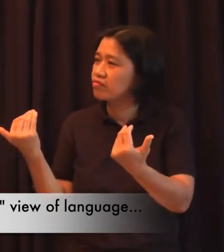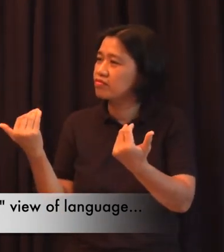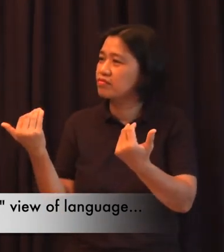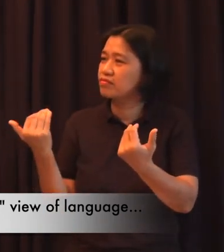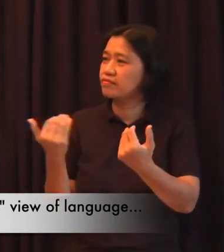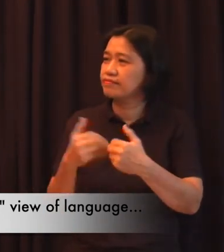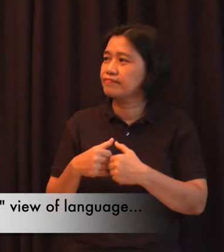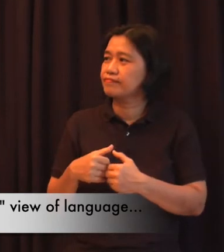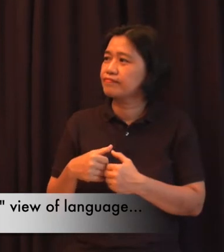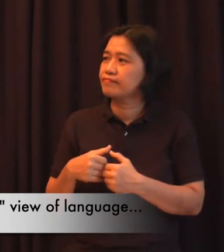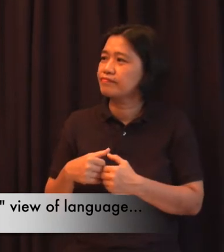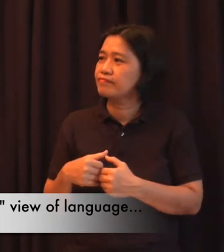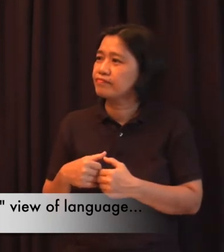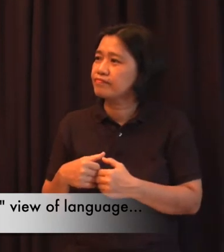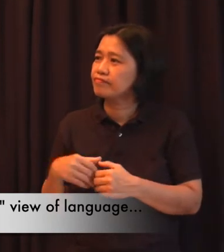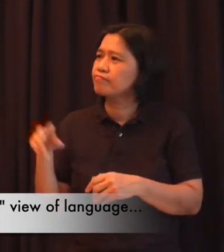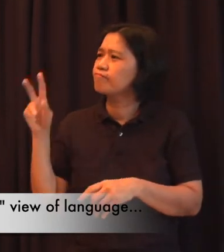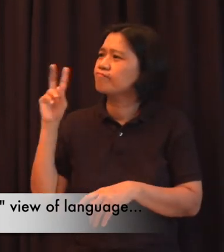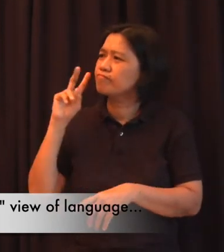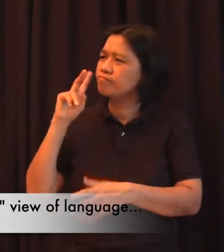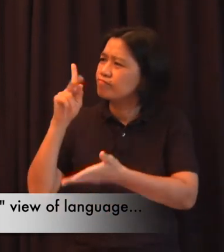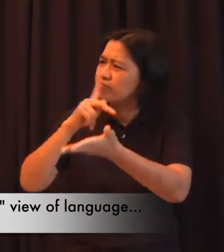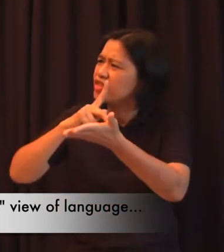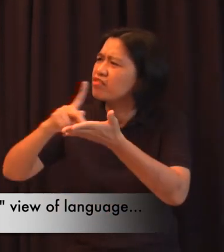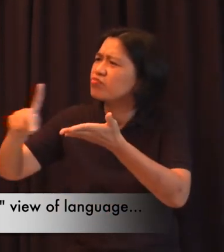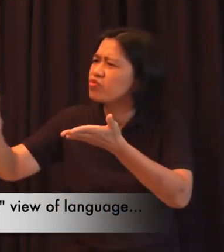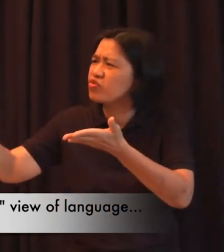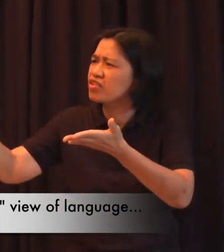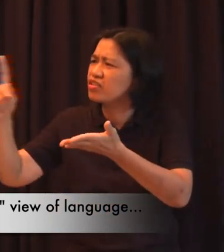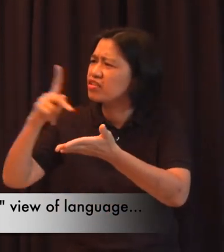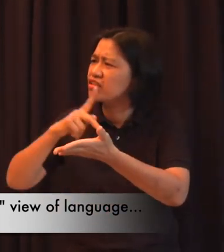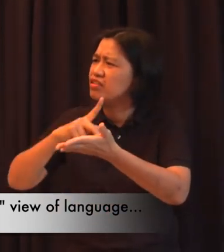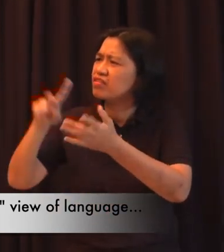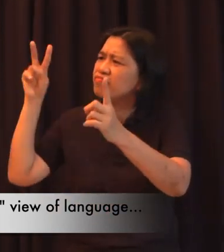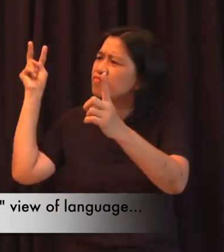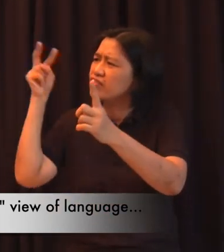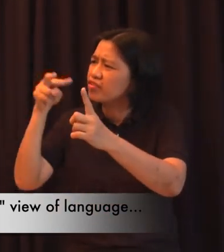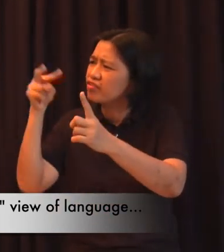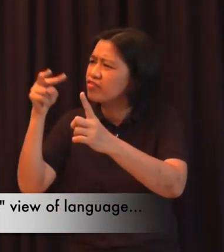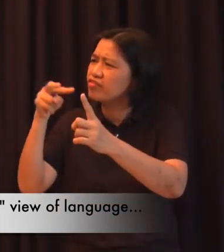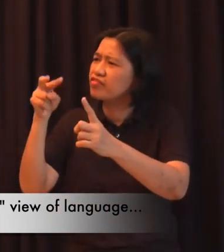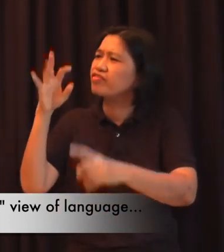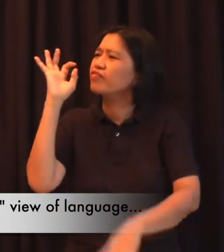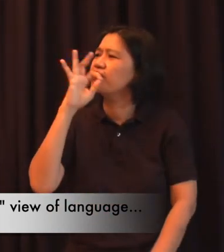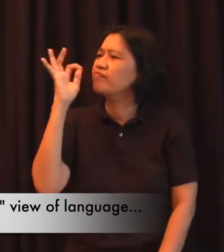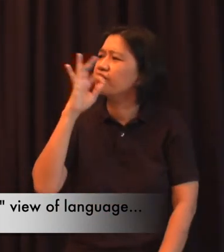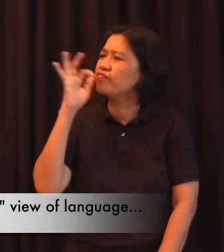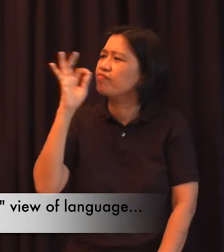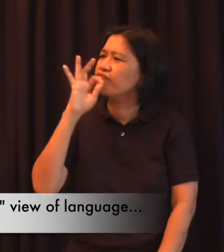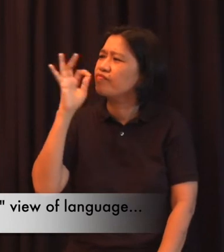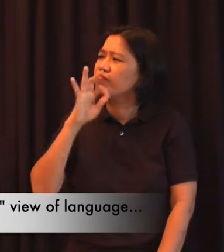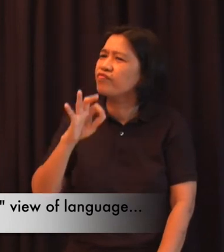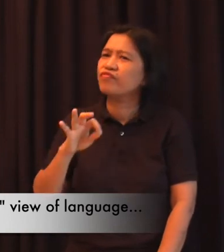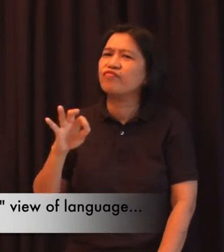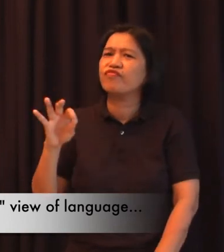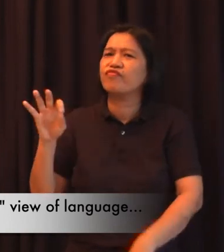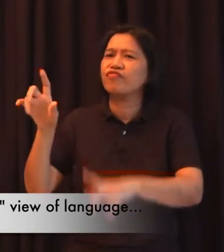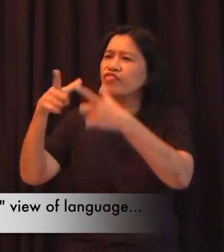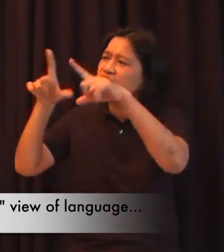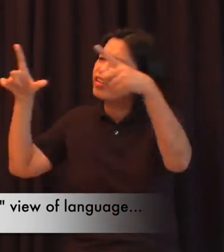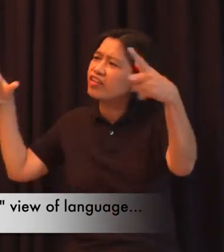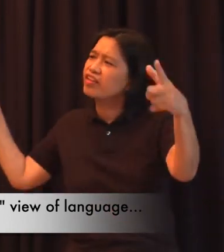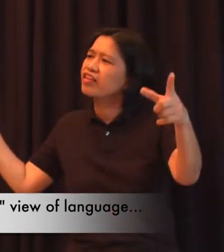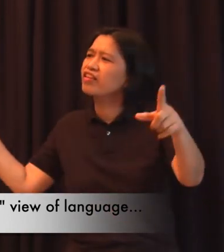pananaw na the purist view of Pilipino anong bilang mga huling salita siguro anong